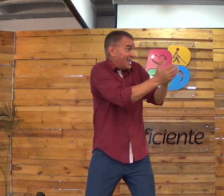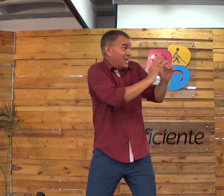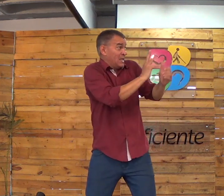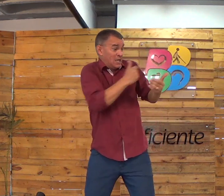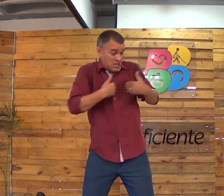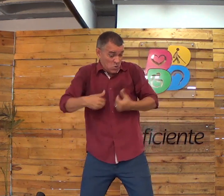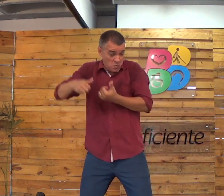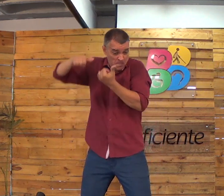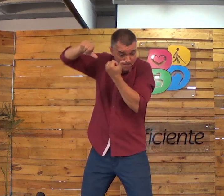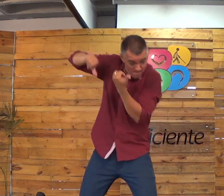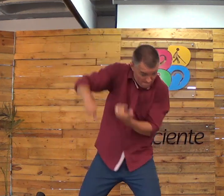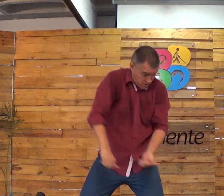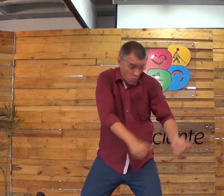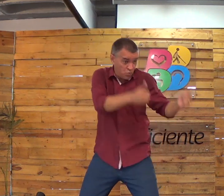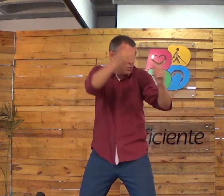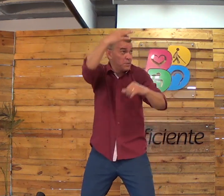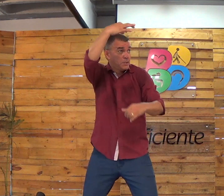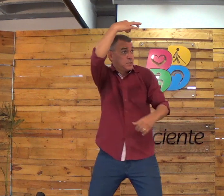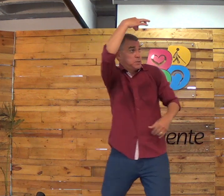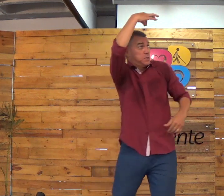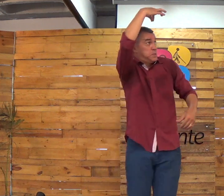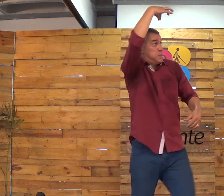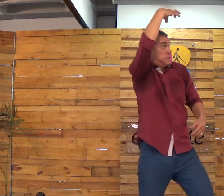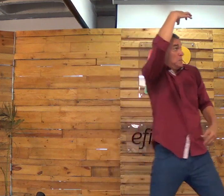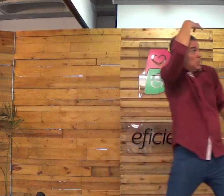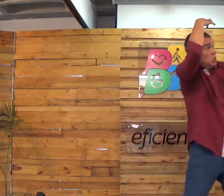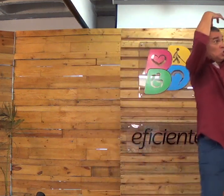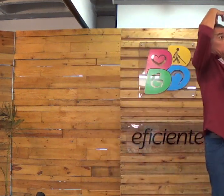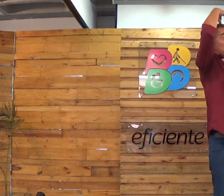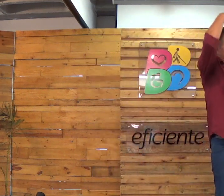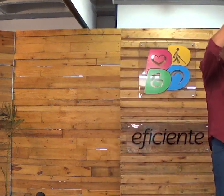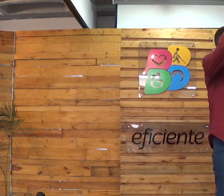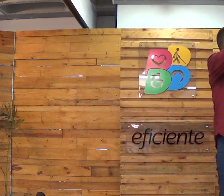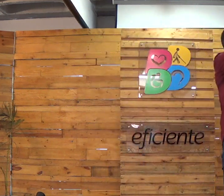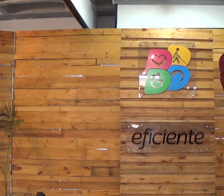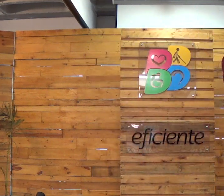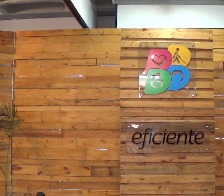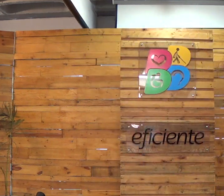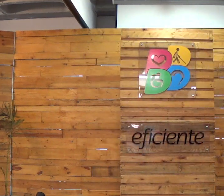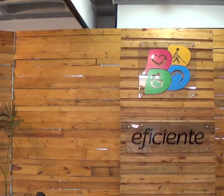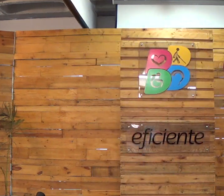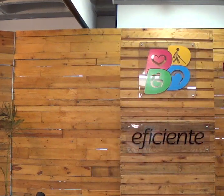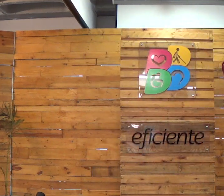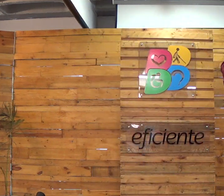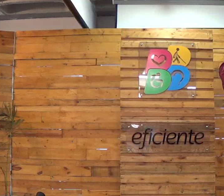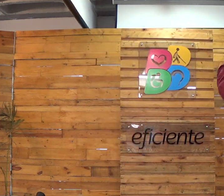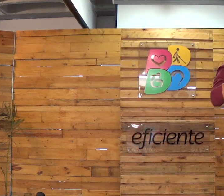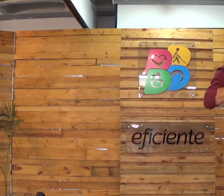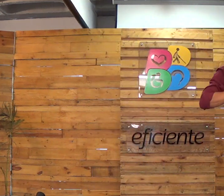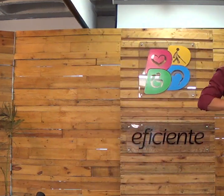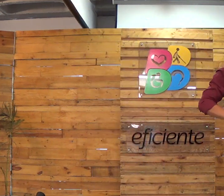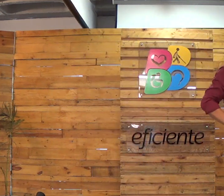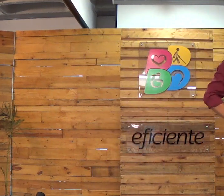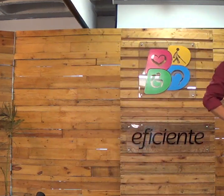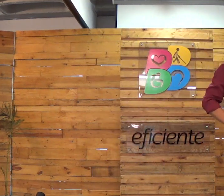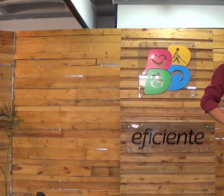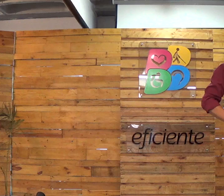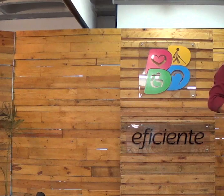Mas se eu aceito Jesus como salvador e sou batizado e tem o Espírito Santo comigo, eu sou